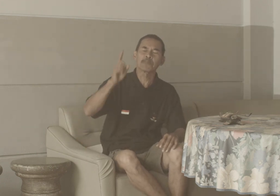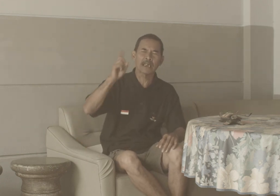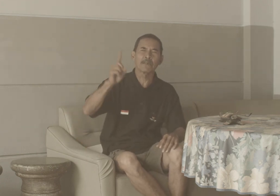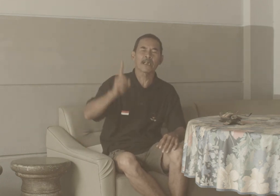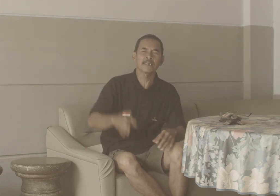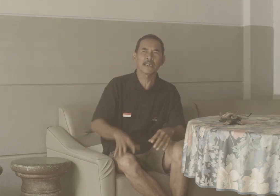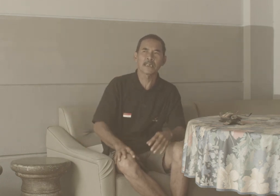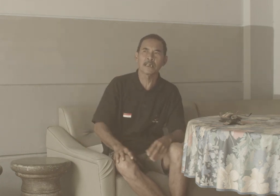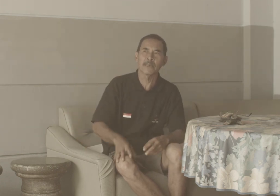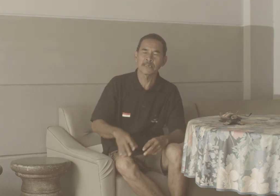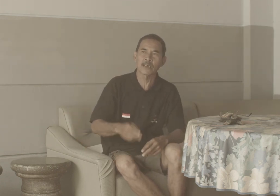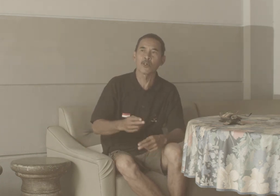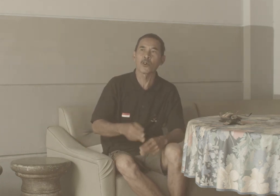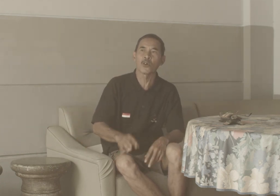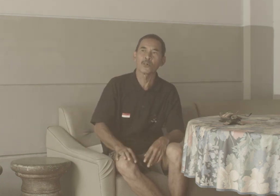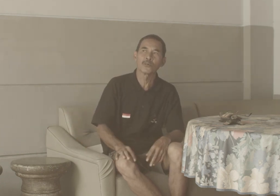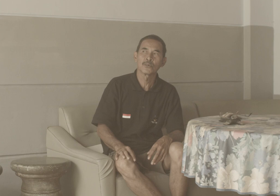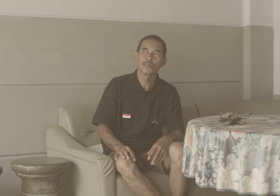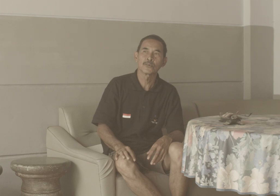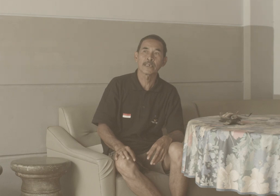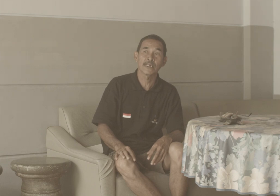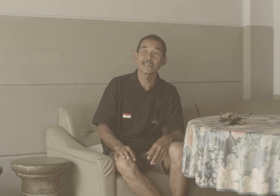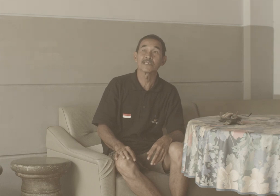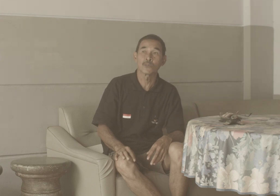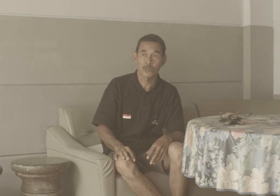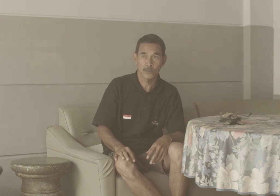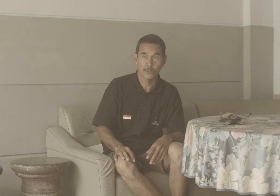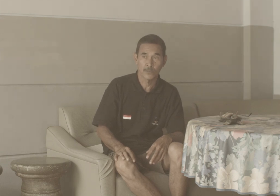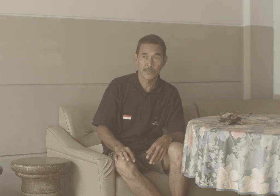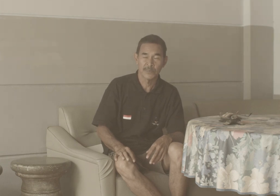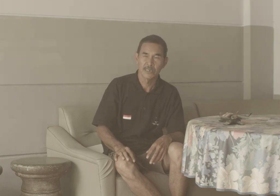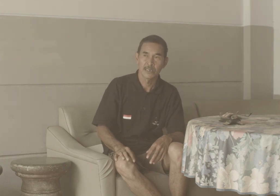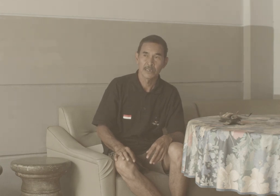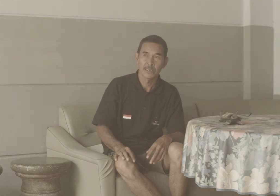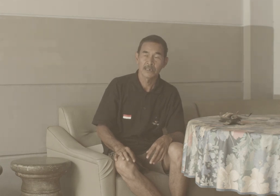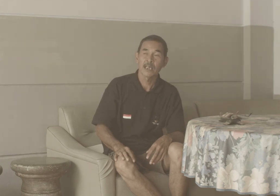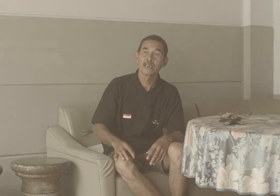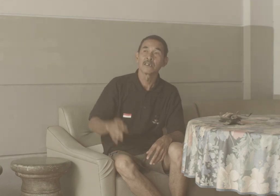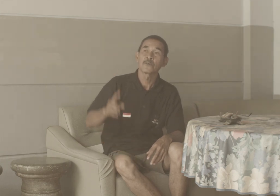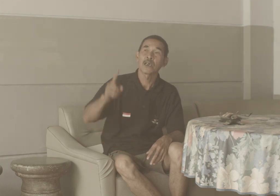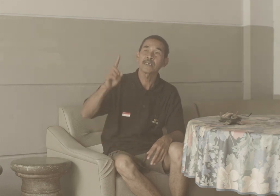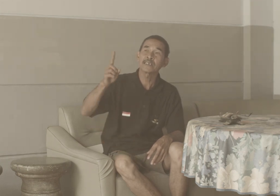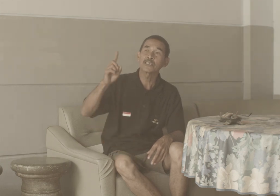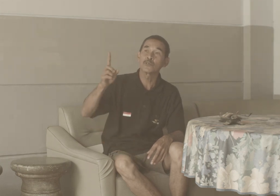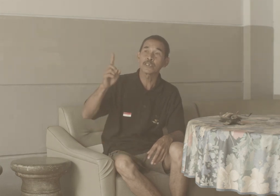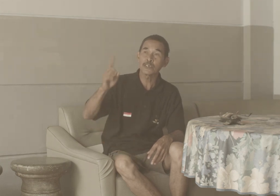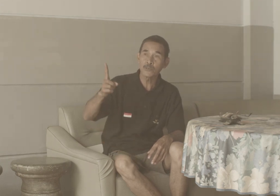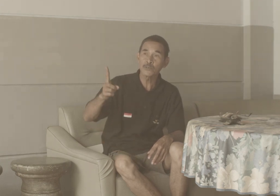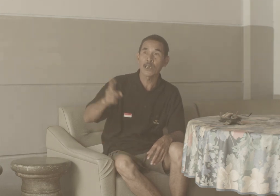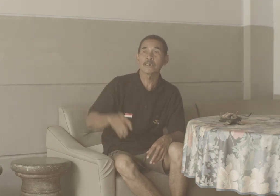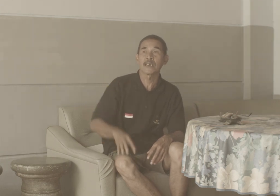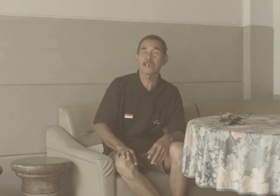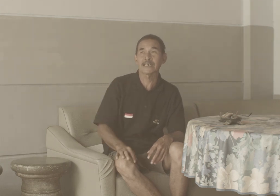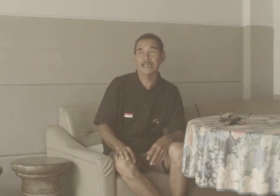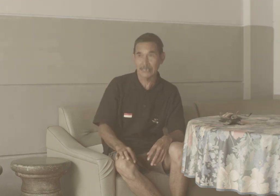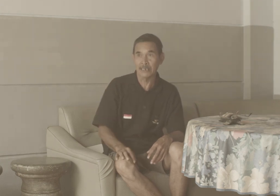Pertama kali Ada namanya Kolok Wayan Jinur Nah Wayan Jinur itu Adalah Katanya